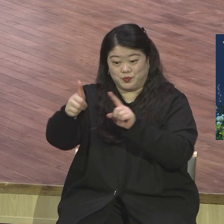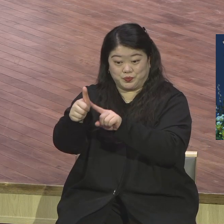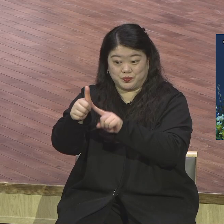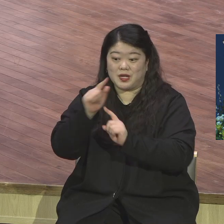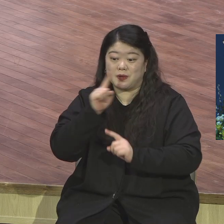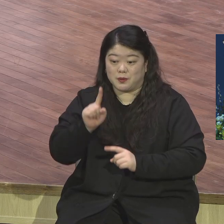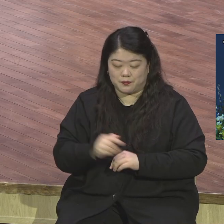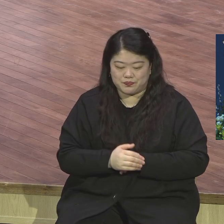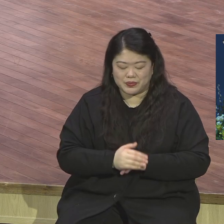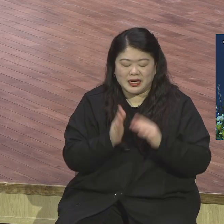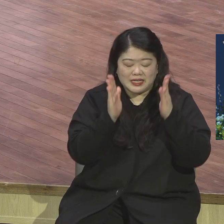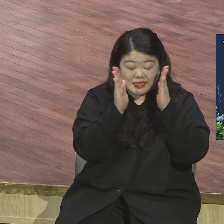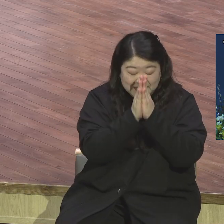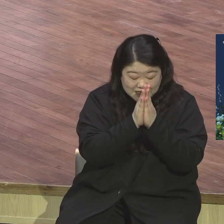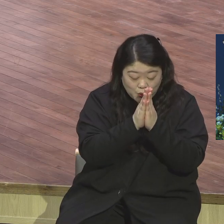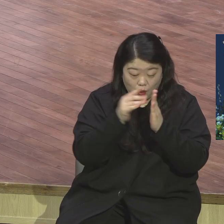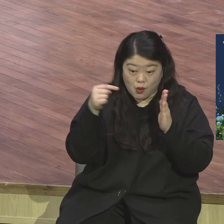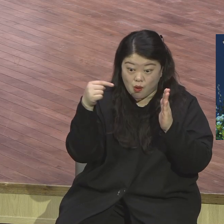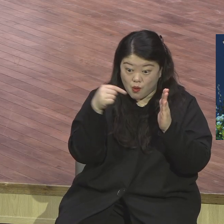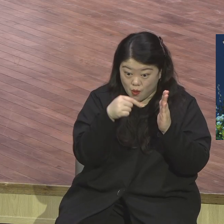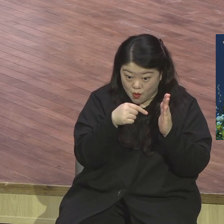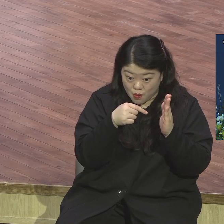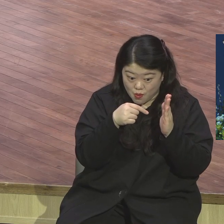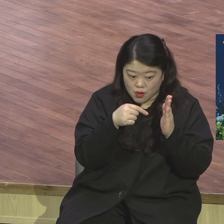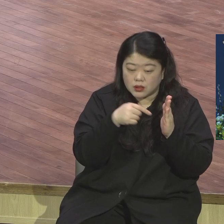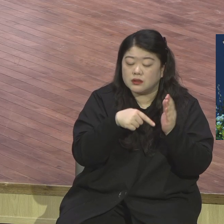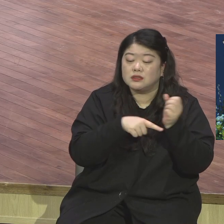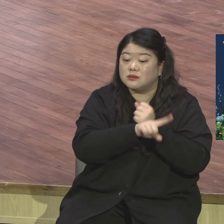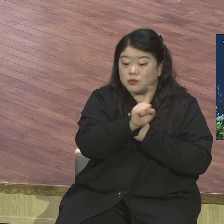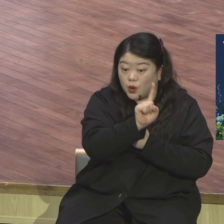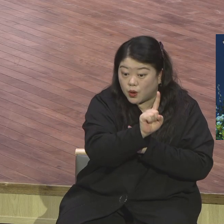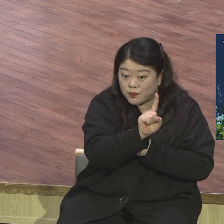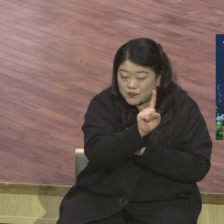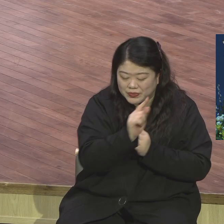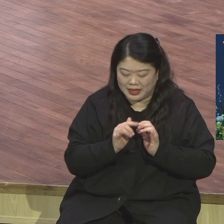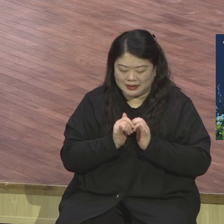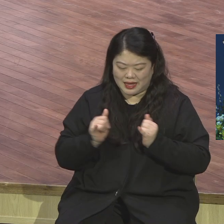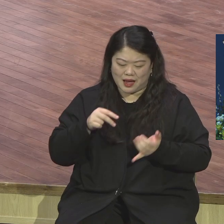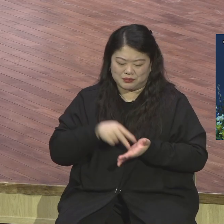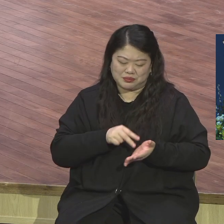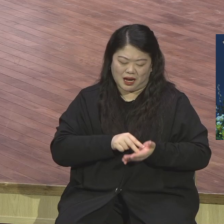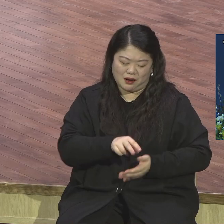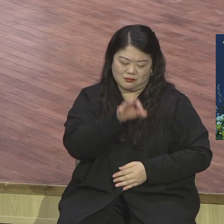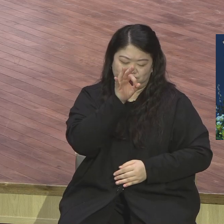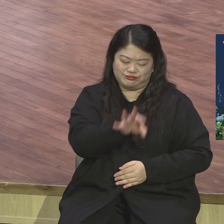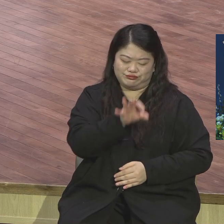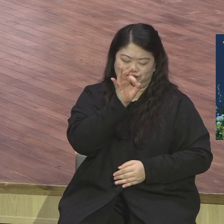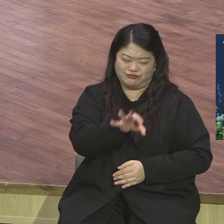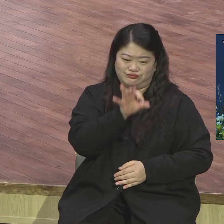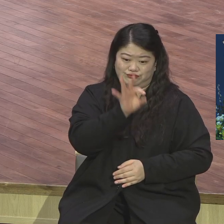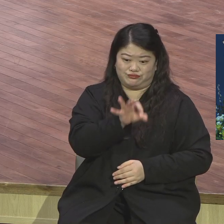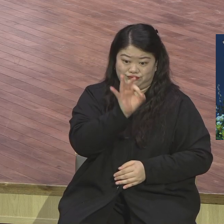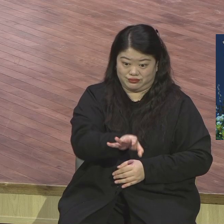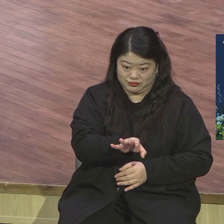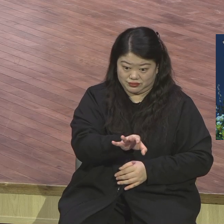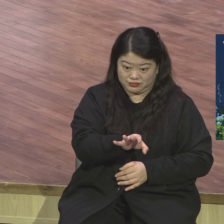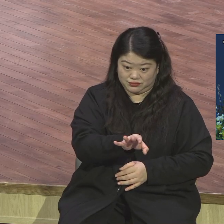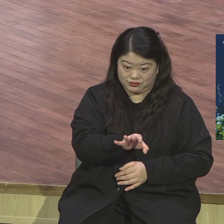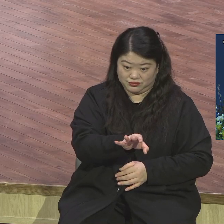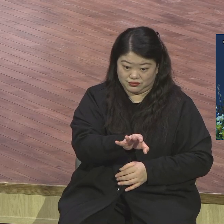불가능으로 가득한 우리를 모든 것이 가능한 하나님의 영역으로 들어가게 하신다